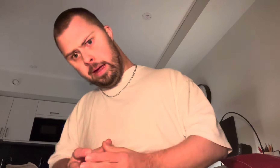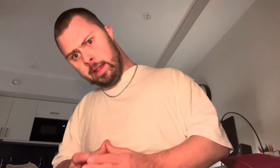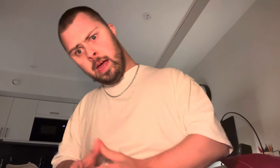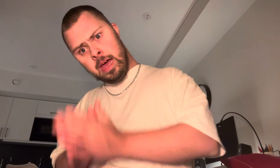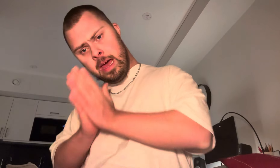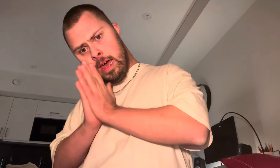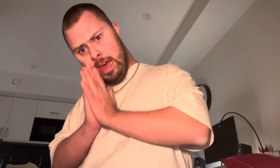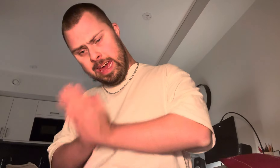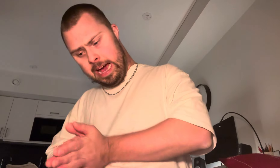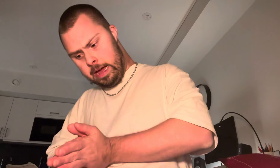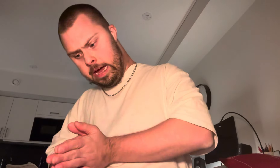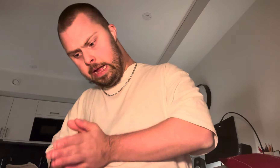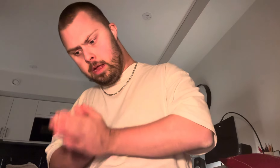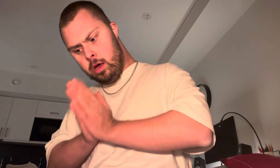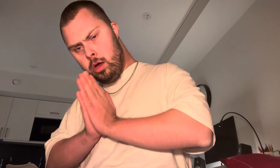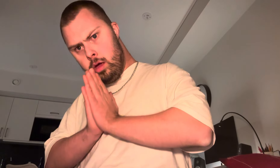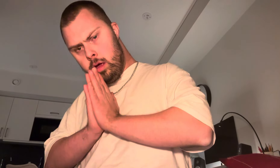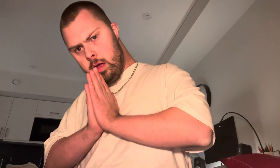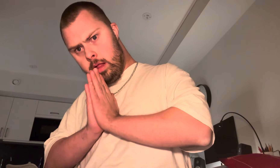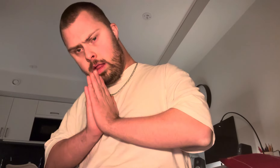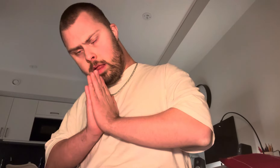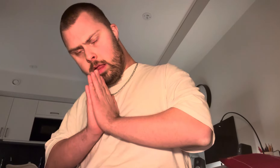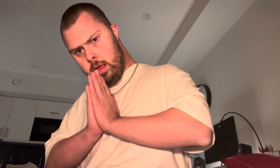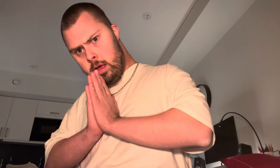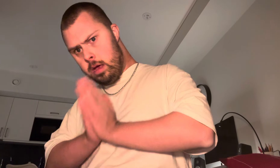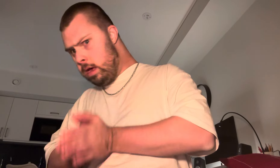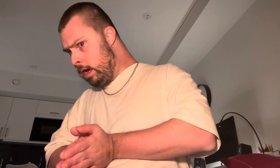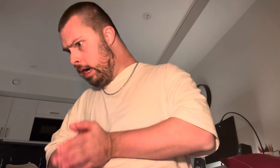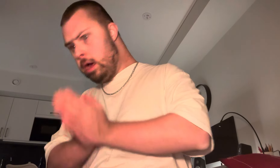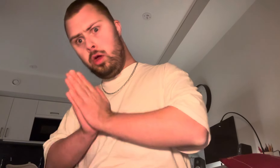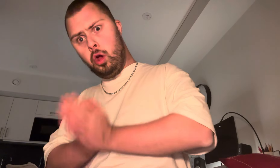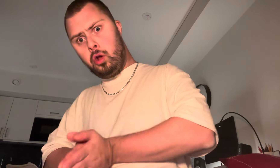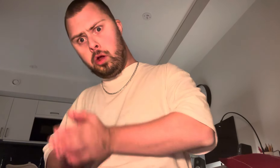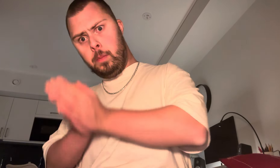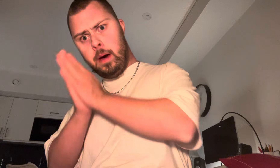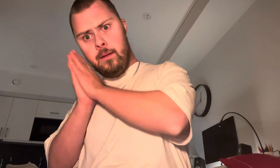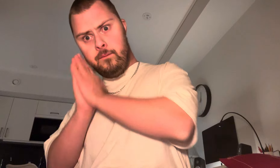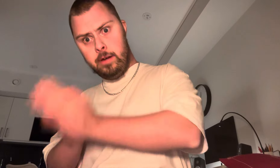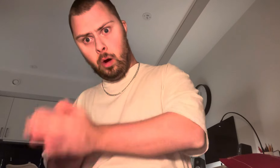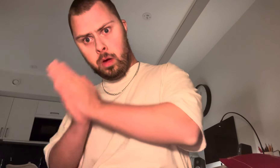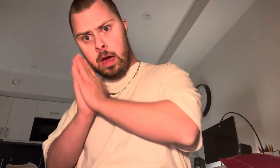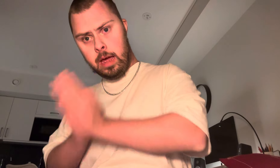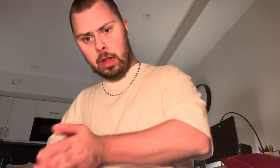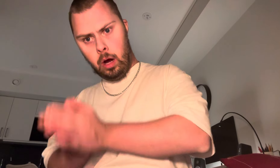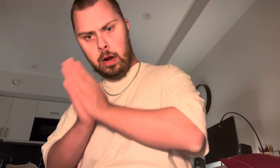egen Youtube-flokkanal.